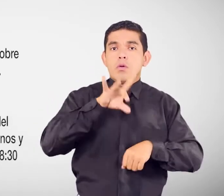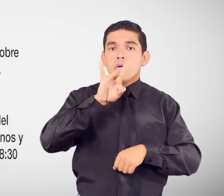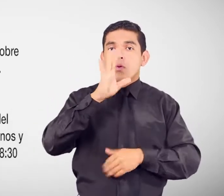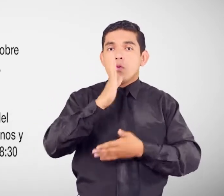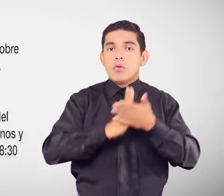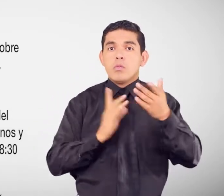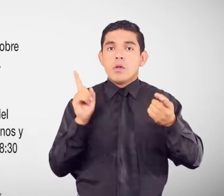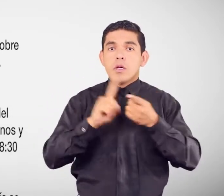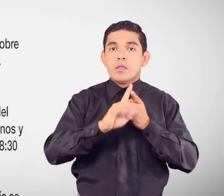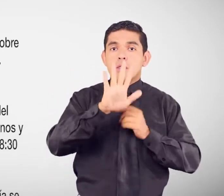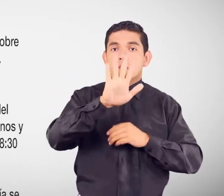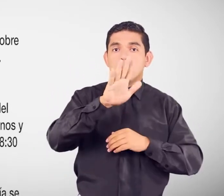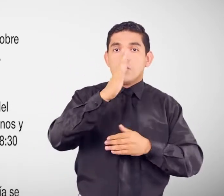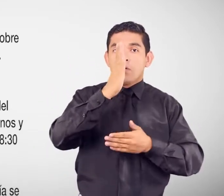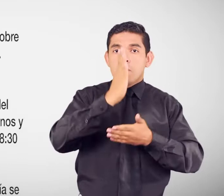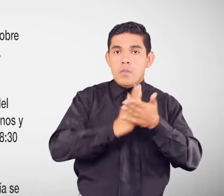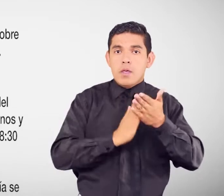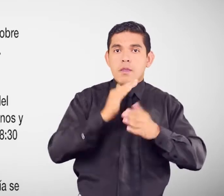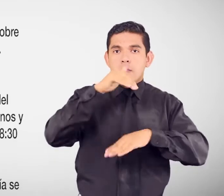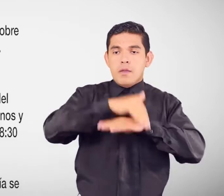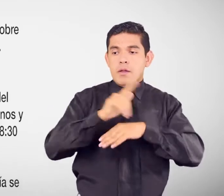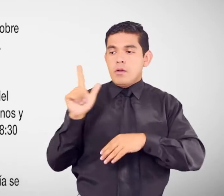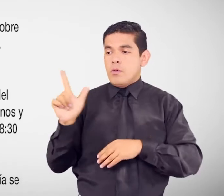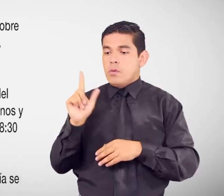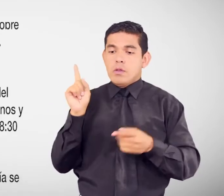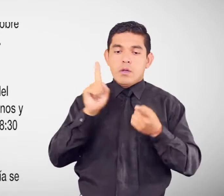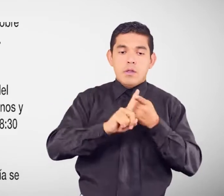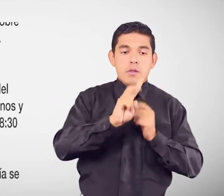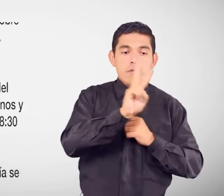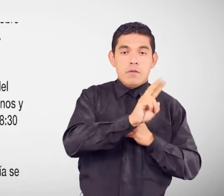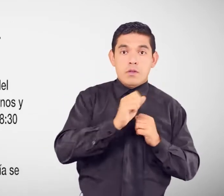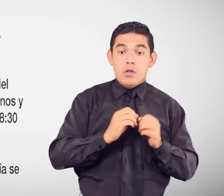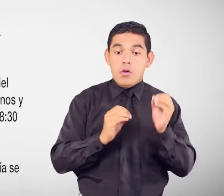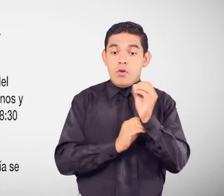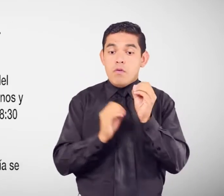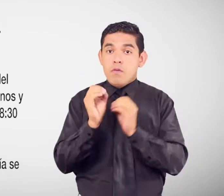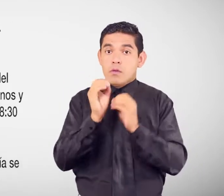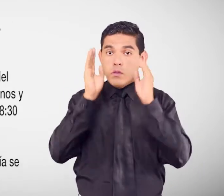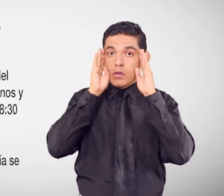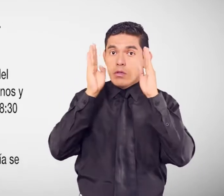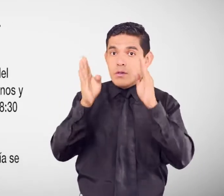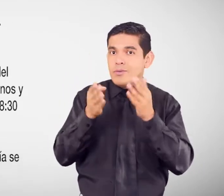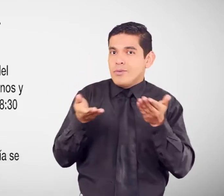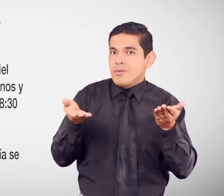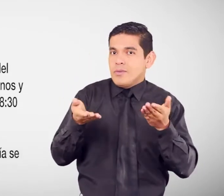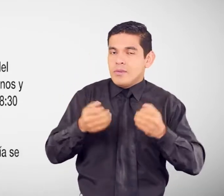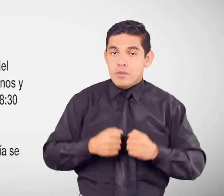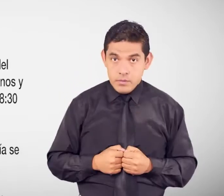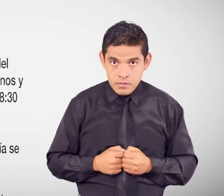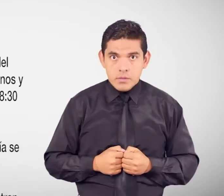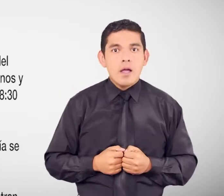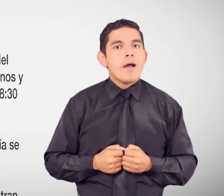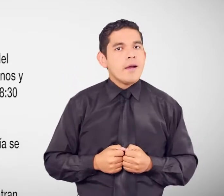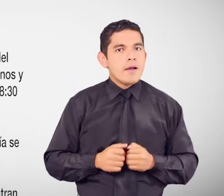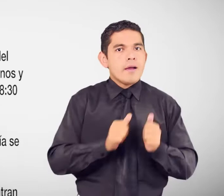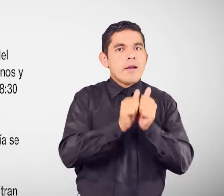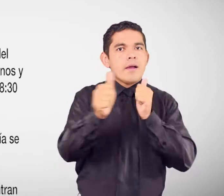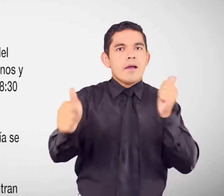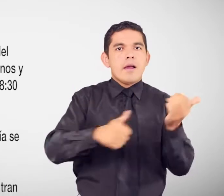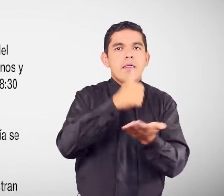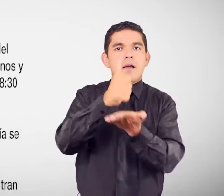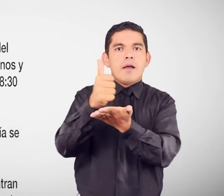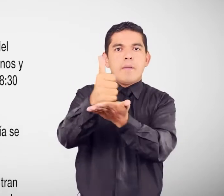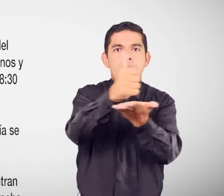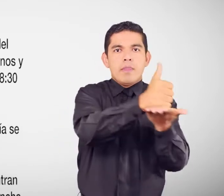a 17 horas 30 de lunes a viernes. Las oficinas de atención a la ciudadanía se encuentran en cada capital